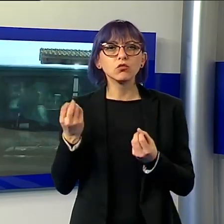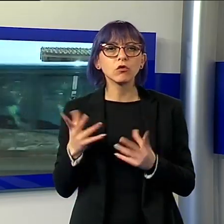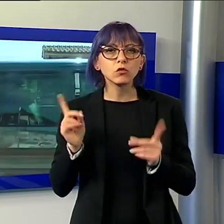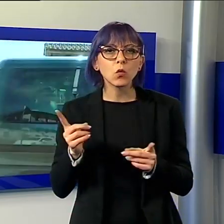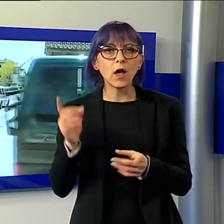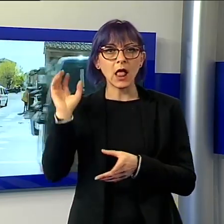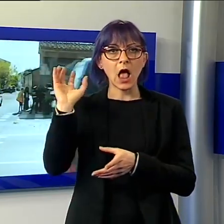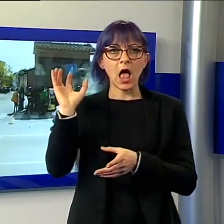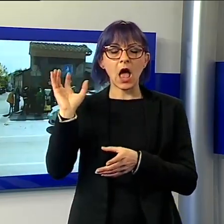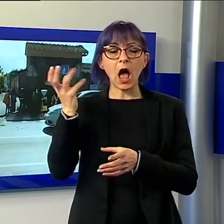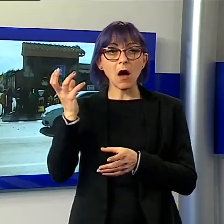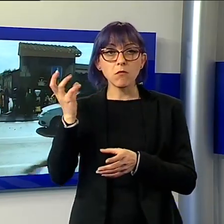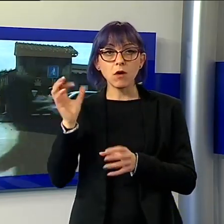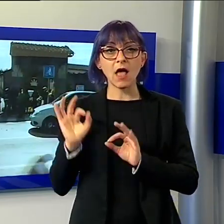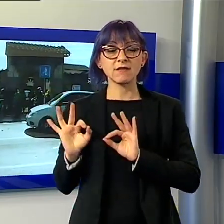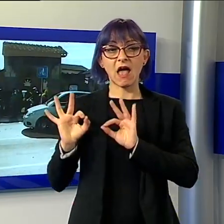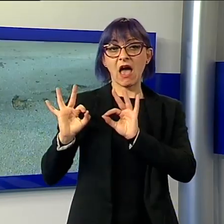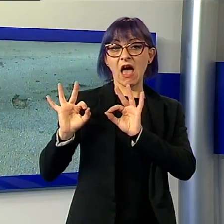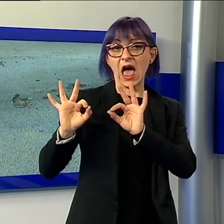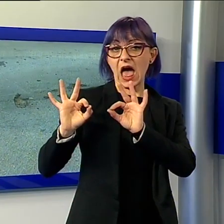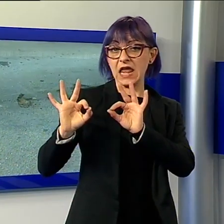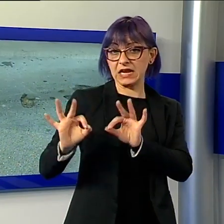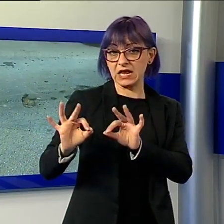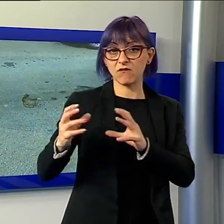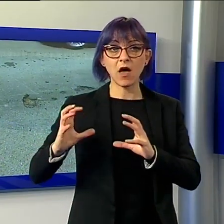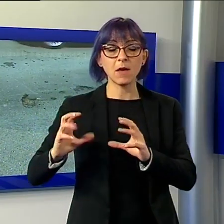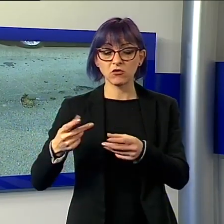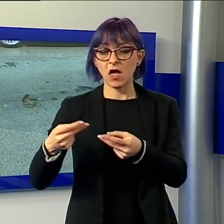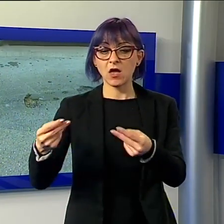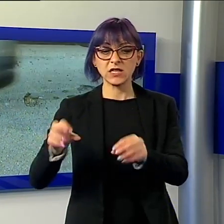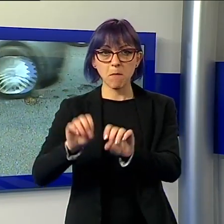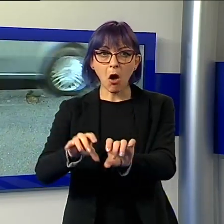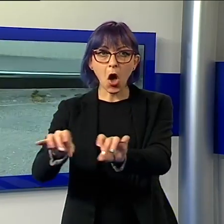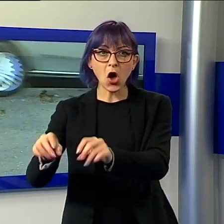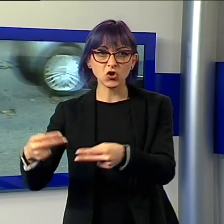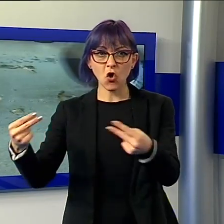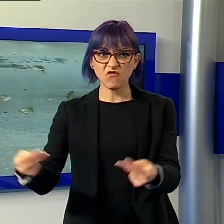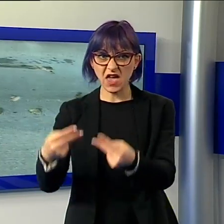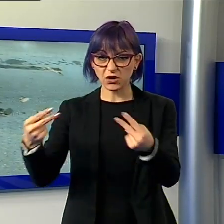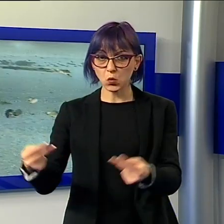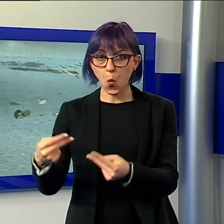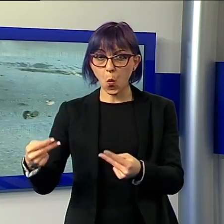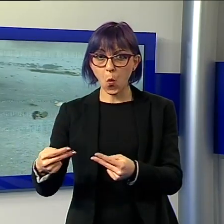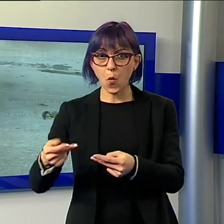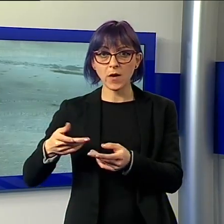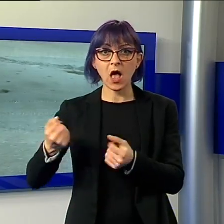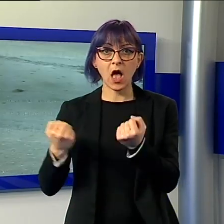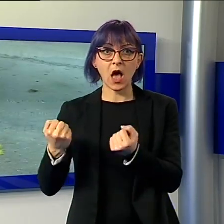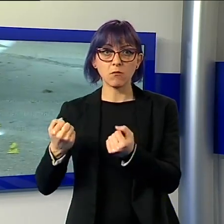posto è scivolata con le ruote sulla verdura rimasta sulla strada, arrivando pericolosamente vicino all'anziano rimasto a terra e alle